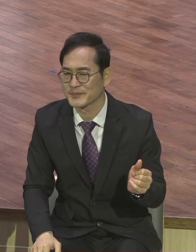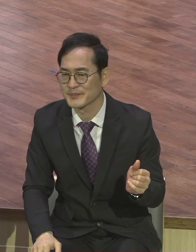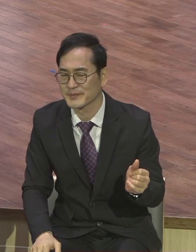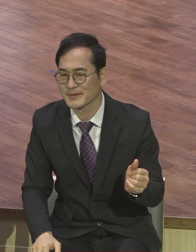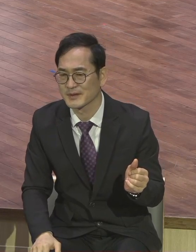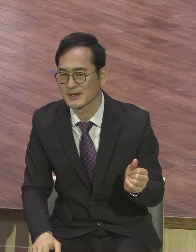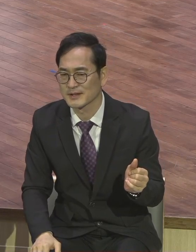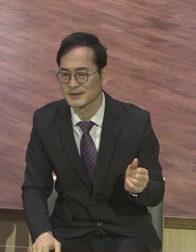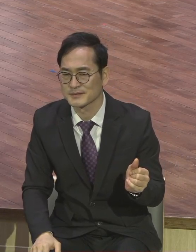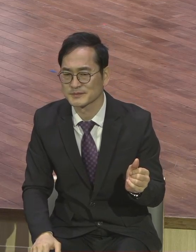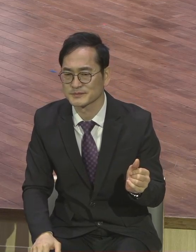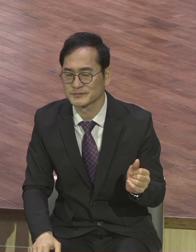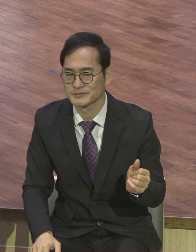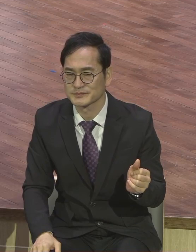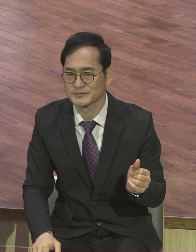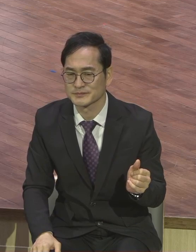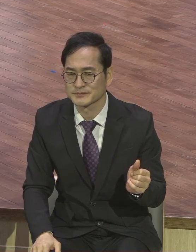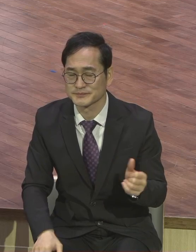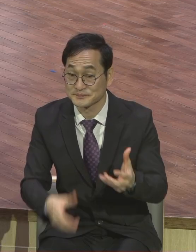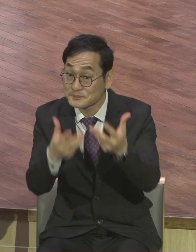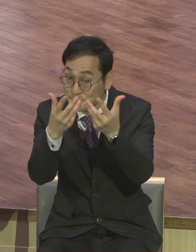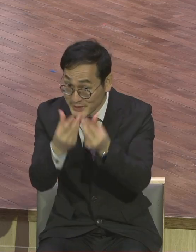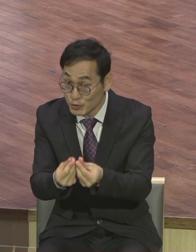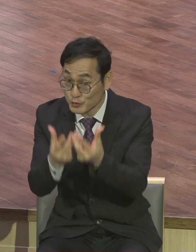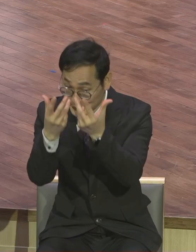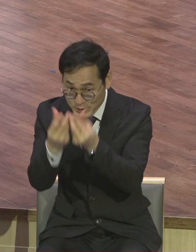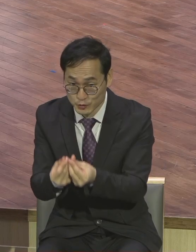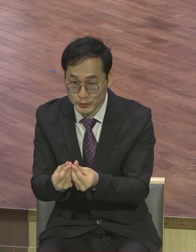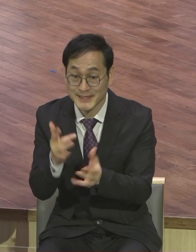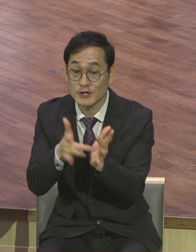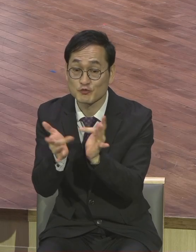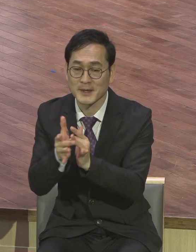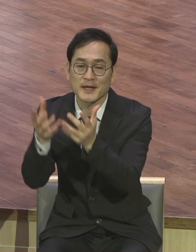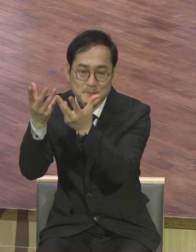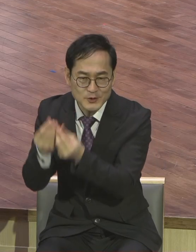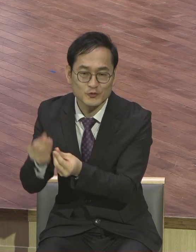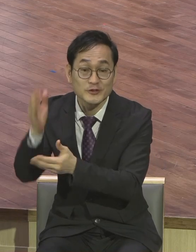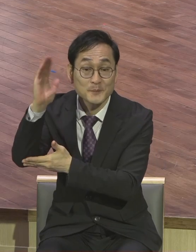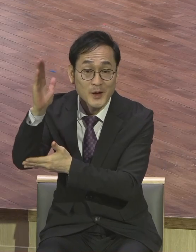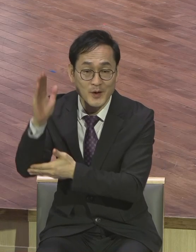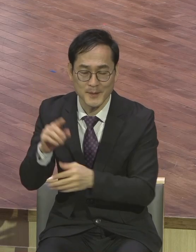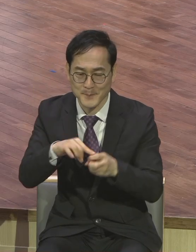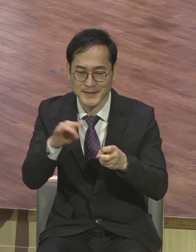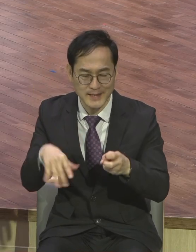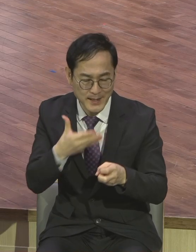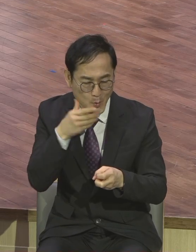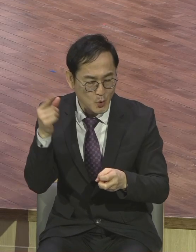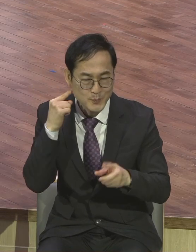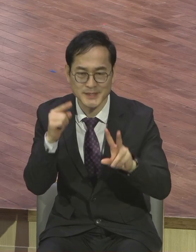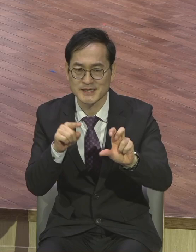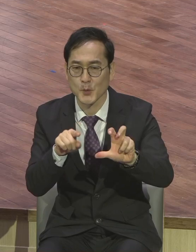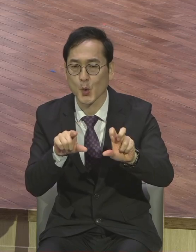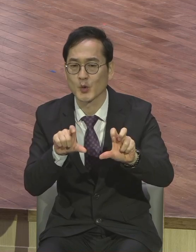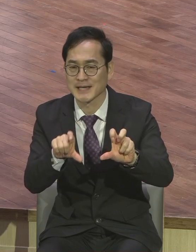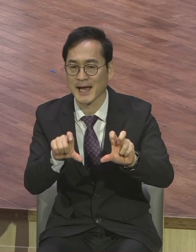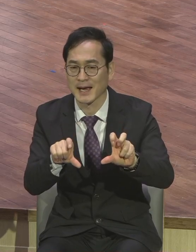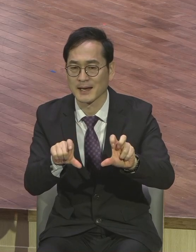아주 사실적으로 보여주는 비유가 예수님께서 하신 마태곰 25장의 뭐요? 달란트 비유지요.